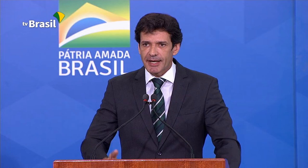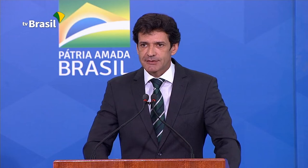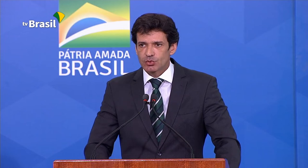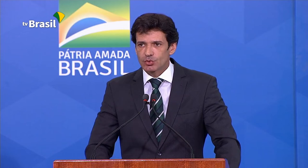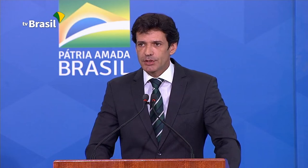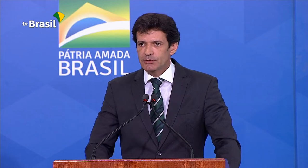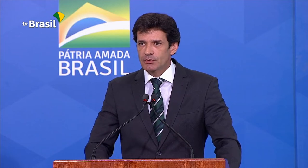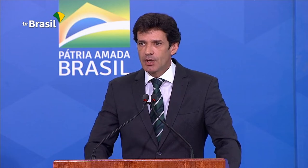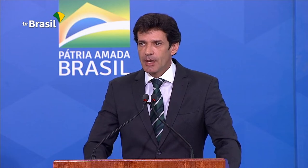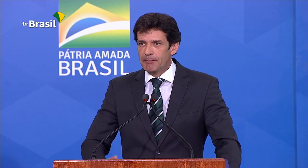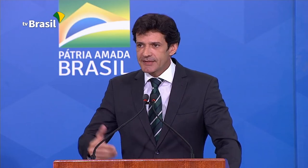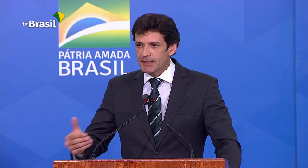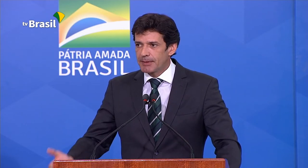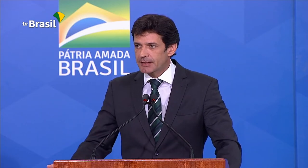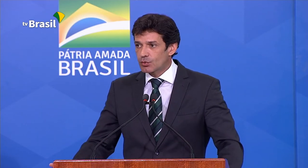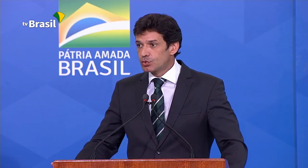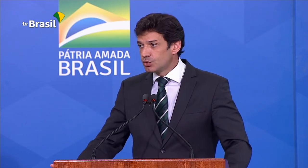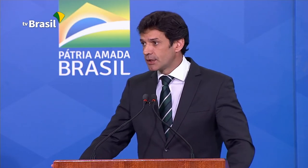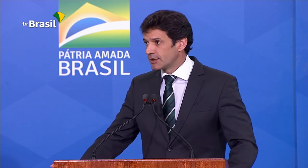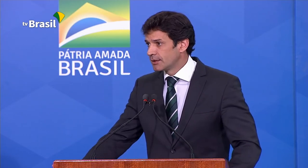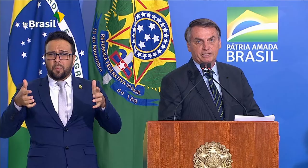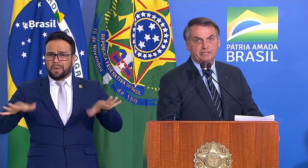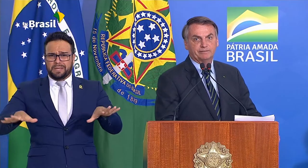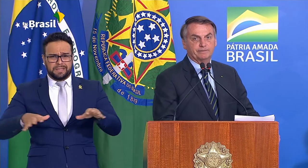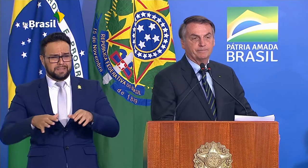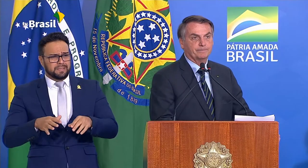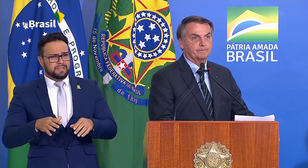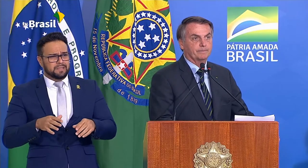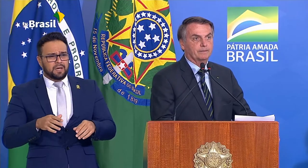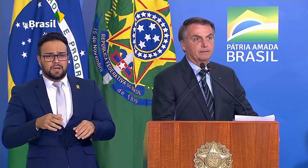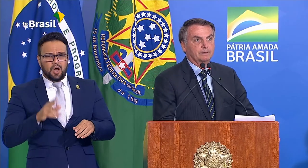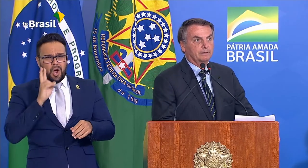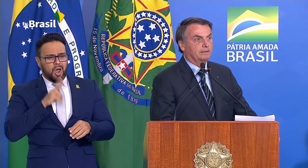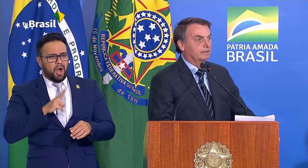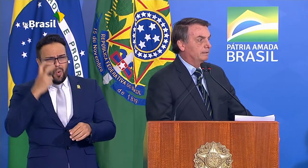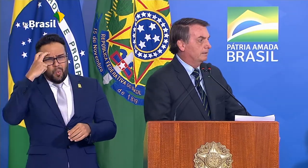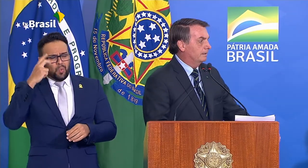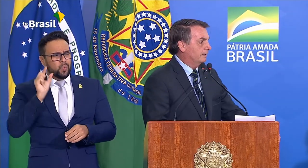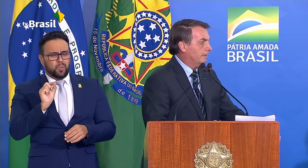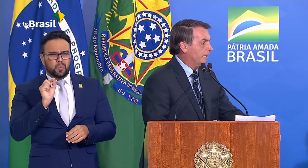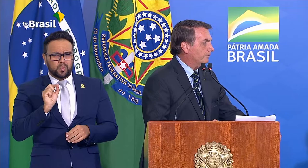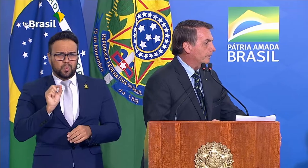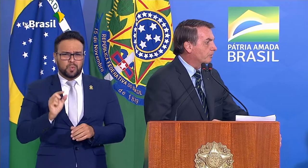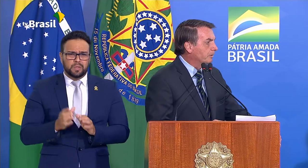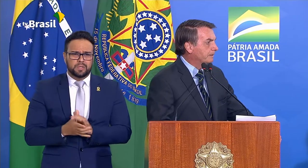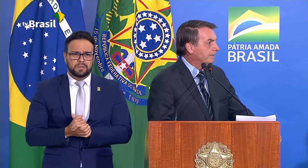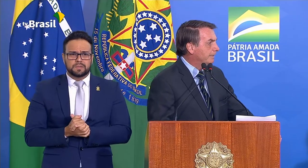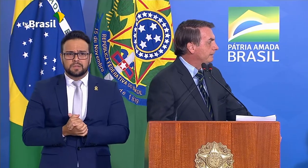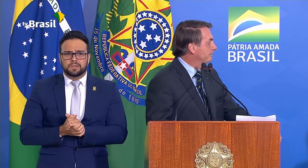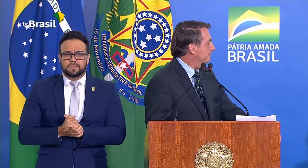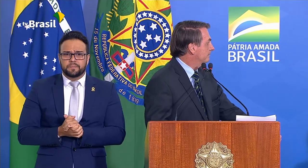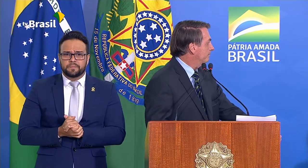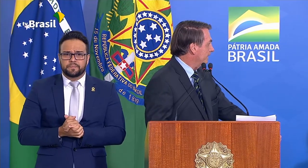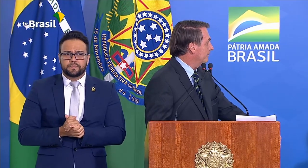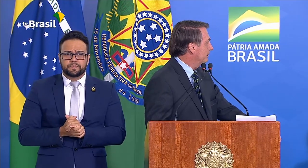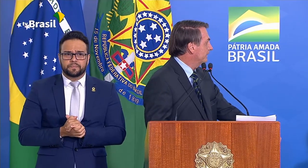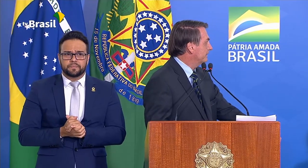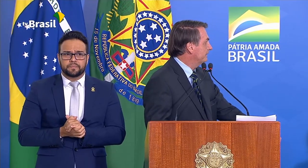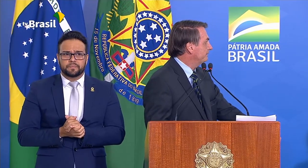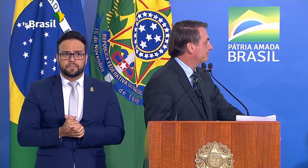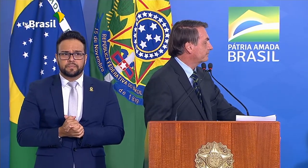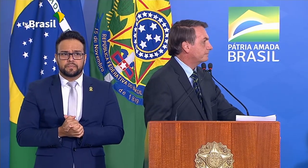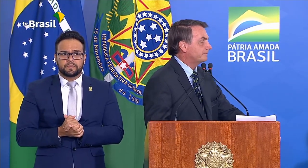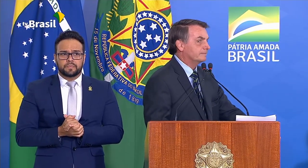não só da pasta do turismo, mas também da cultura. O presidente Jair Bolsonaro falou sobre a necessidade de